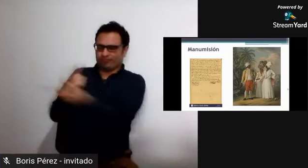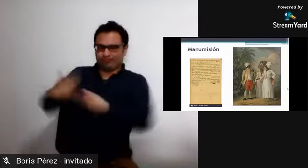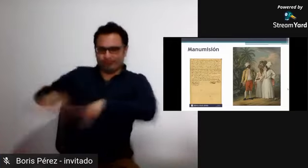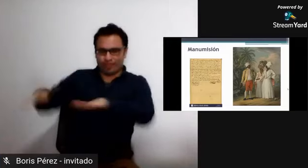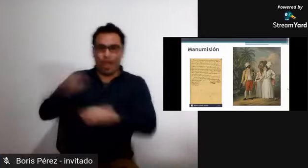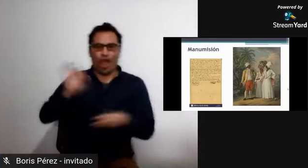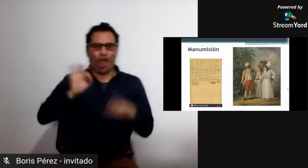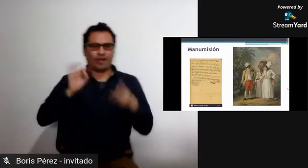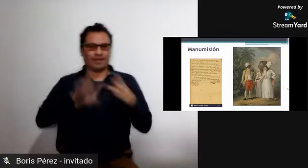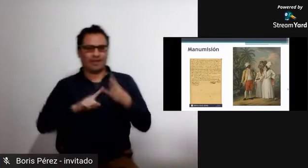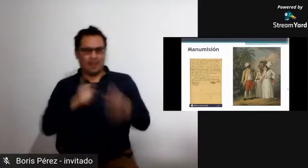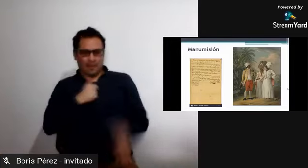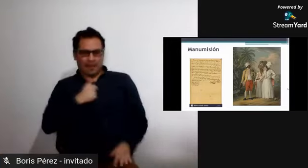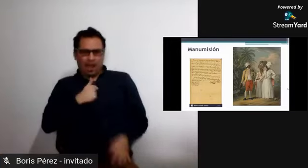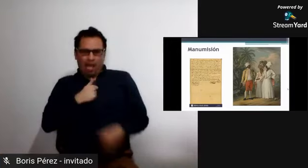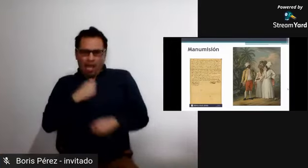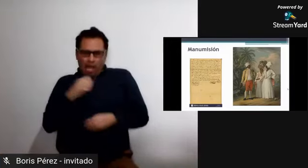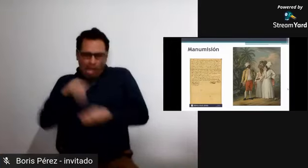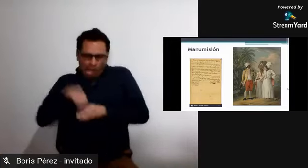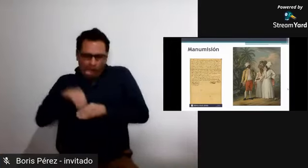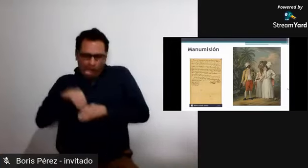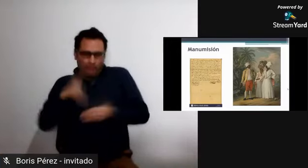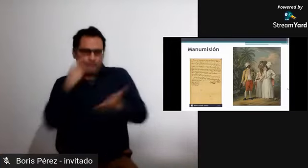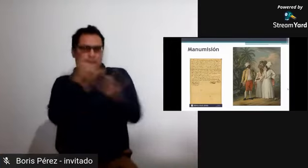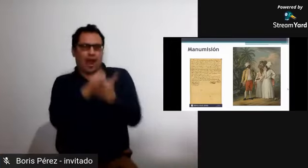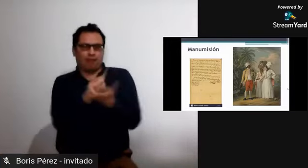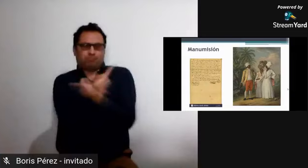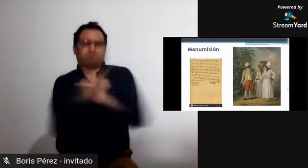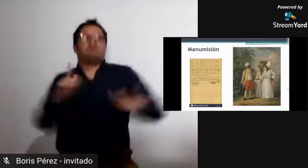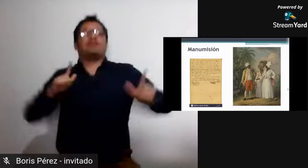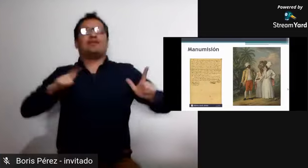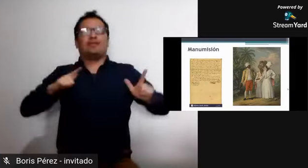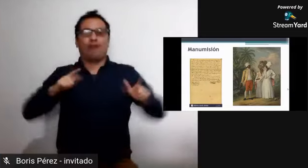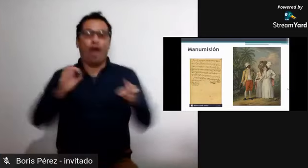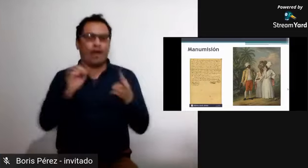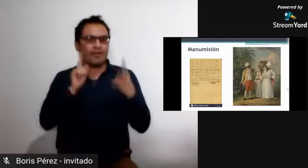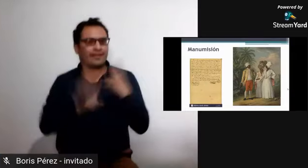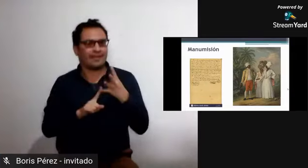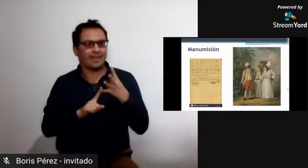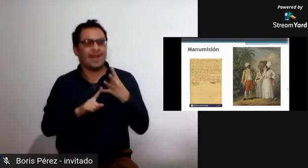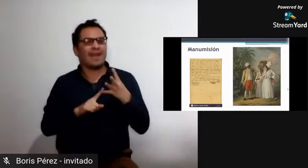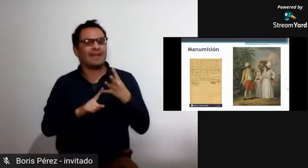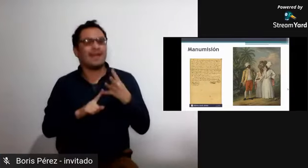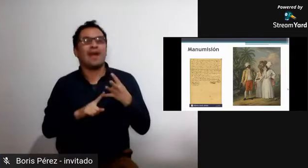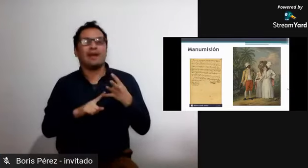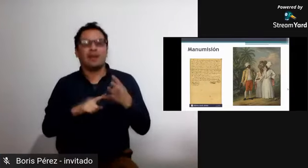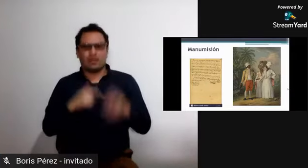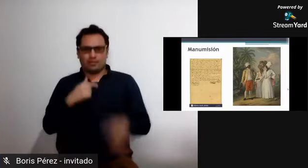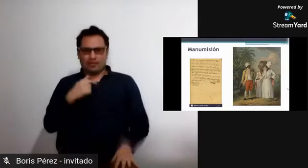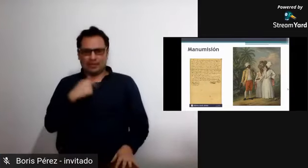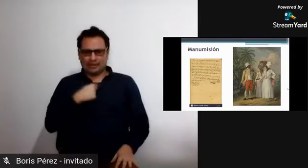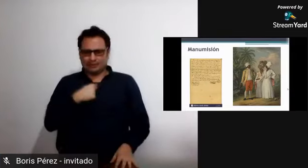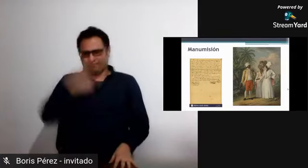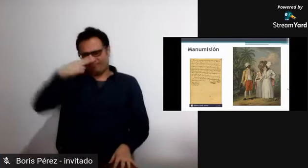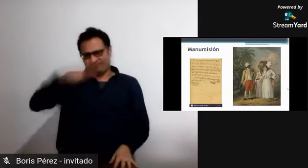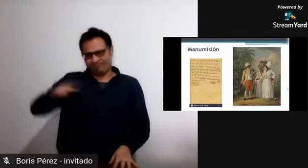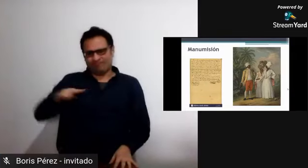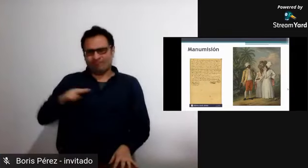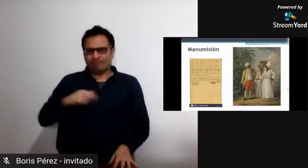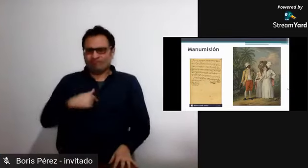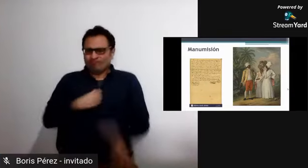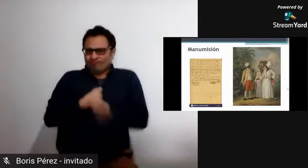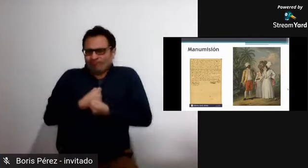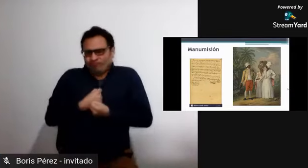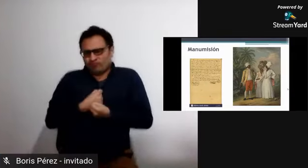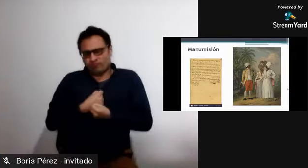también que comprar la dote de libertad de sus hijos. Entonces, por eso, muchos de ellos, a través de este